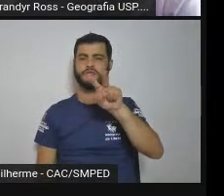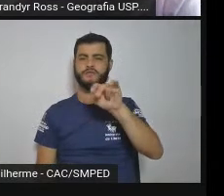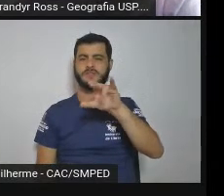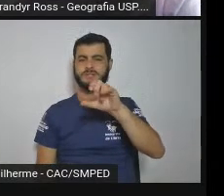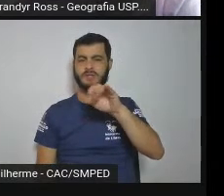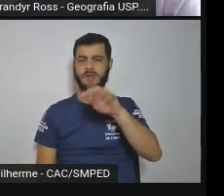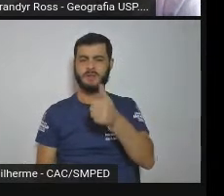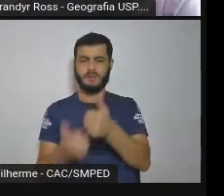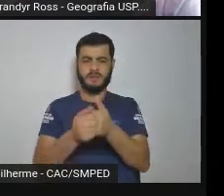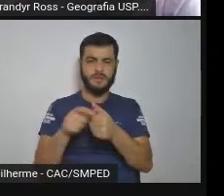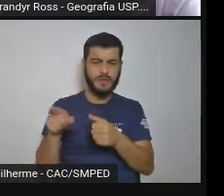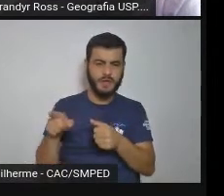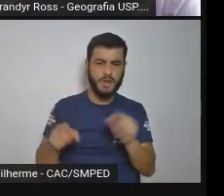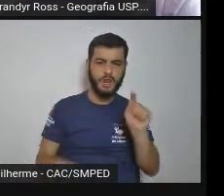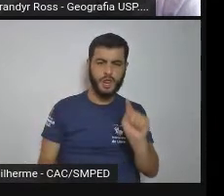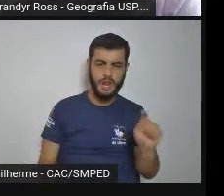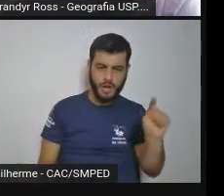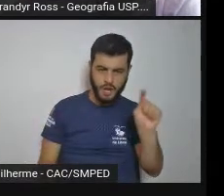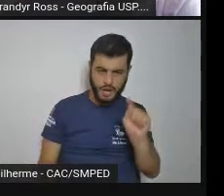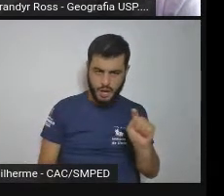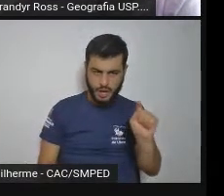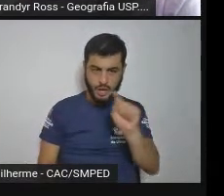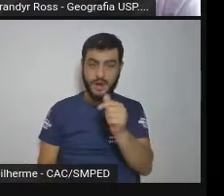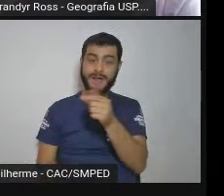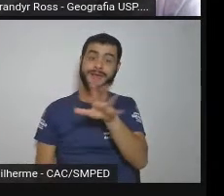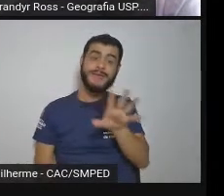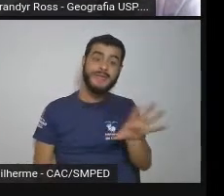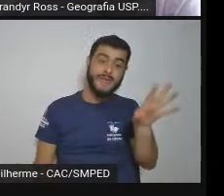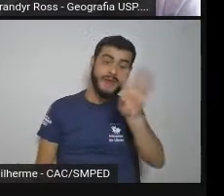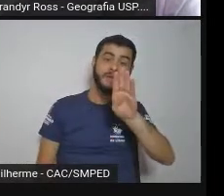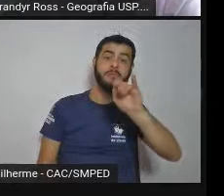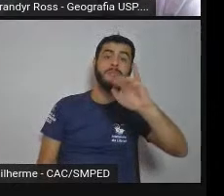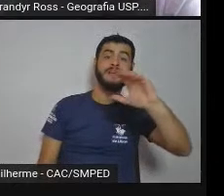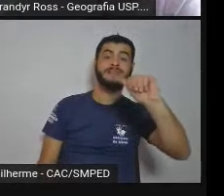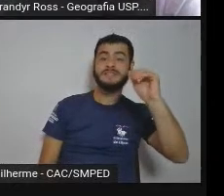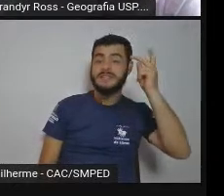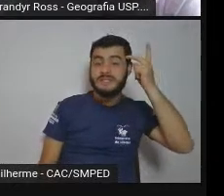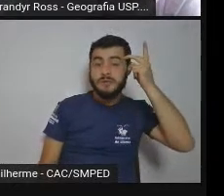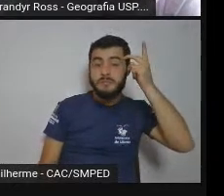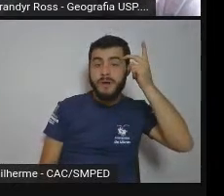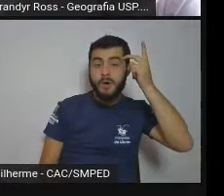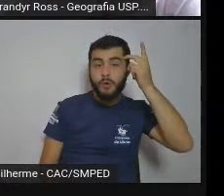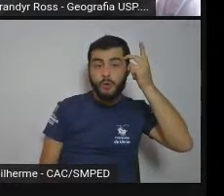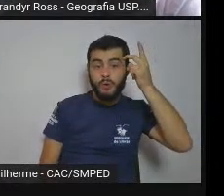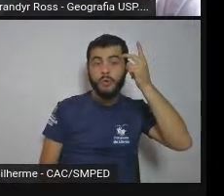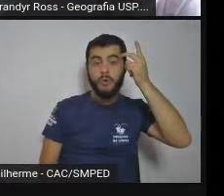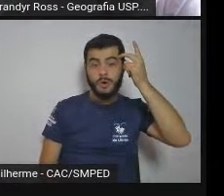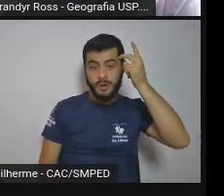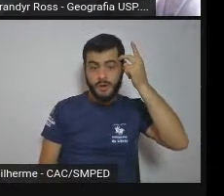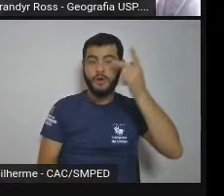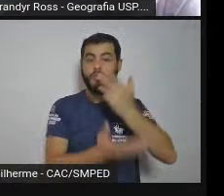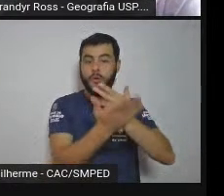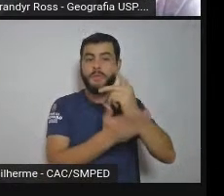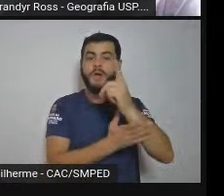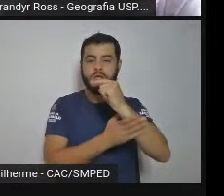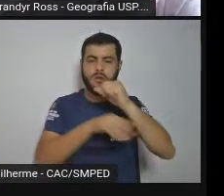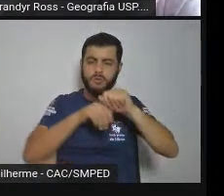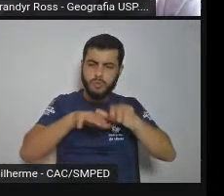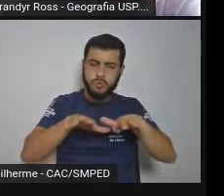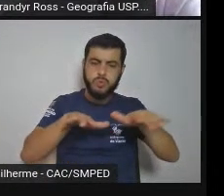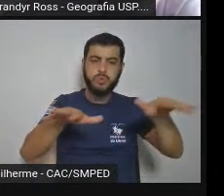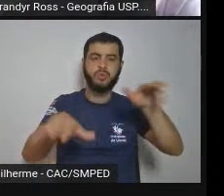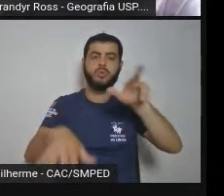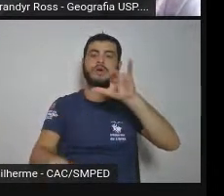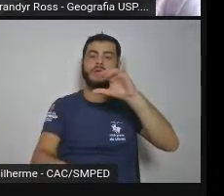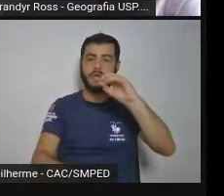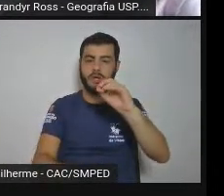nesse alinhamento, está aqui a bacia de São Paulo, a bacia sedimentar de São Paulo, o Rio Quietê, a planícia do VTT, a planícia do